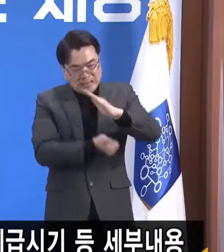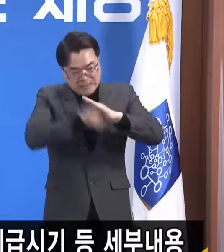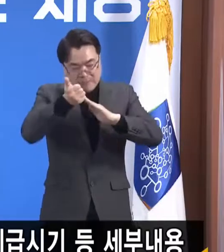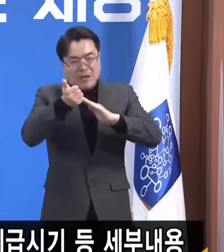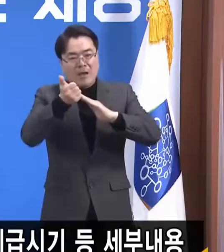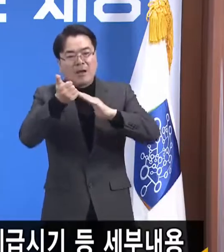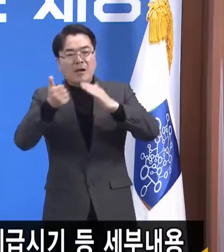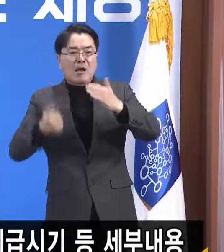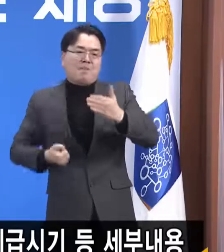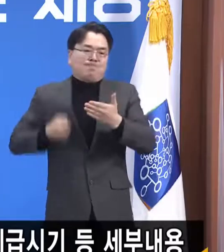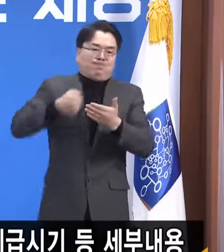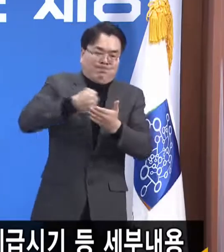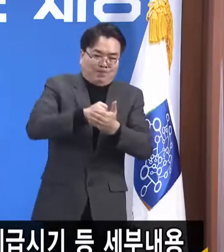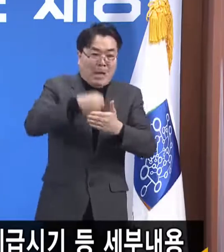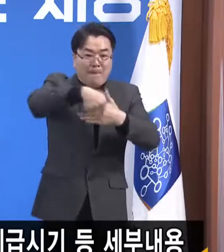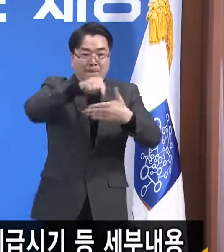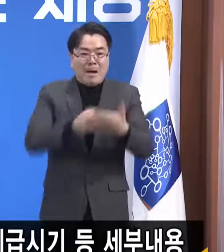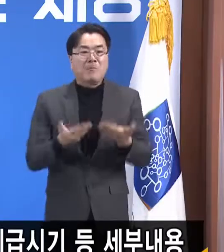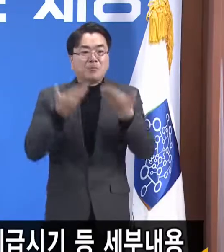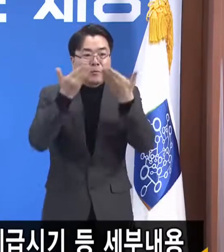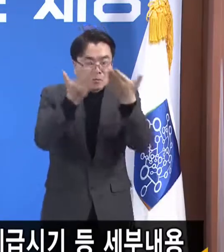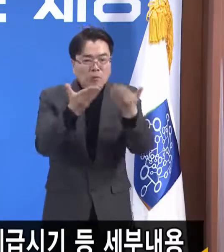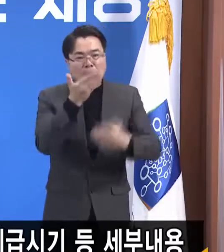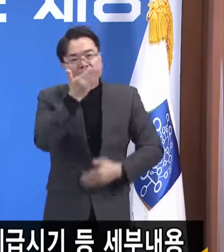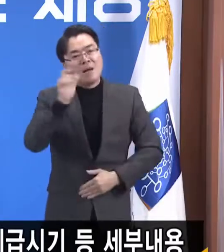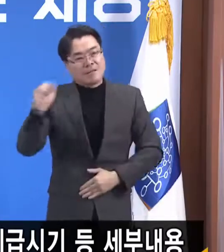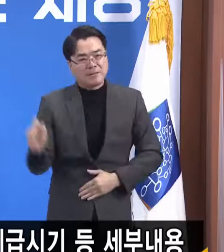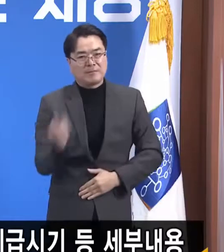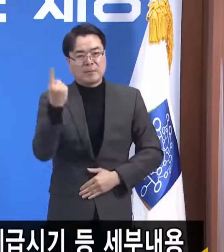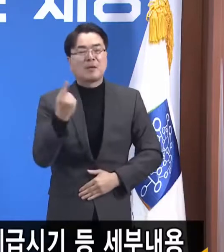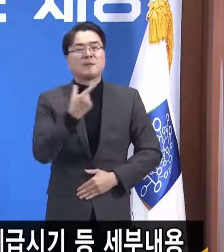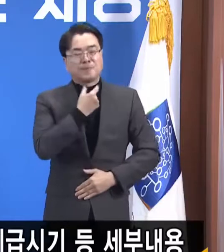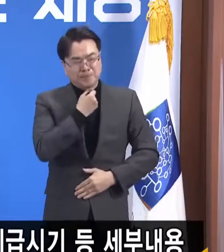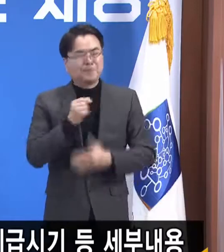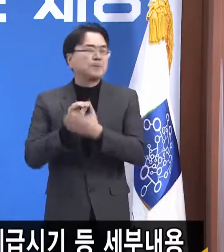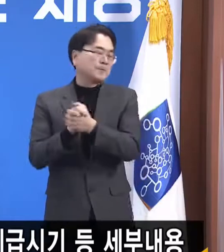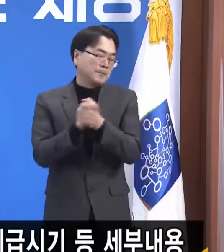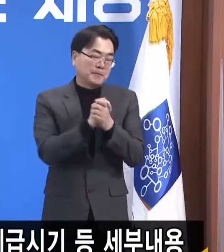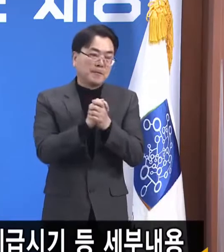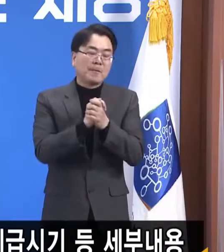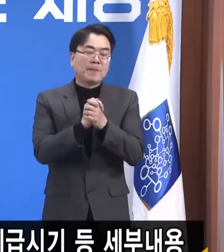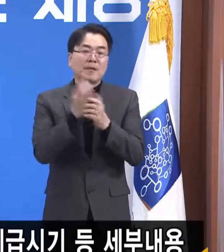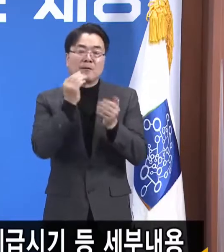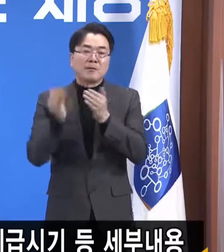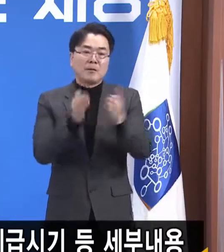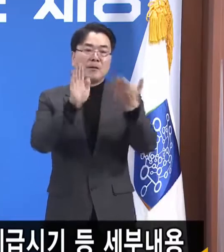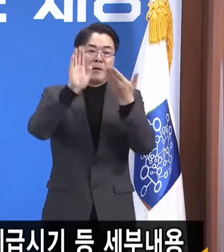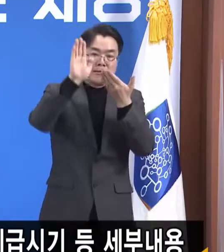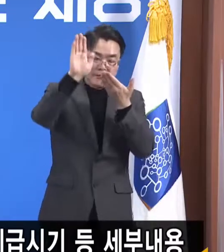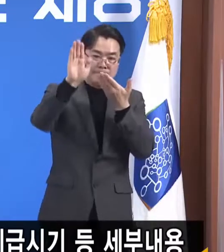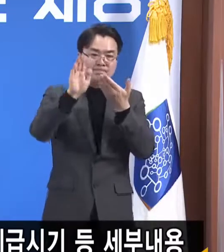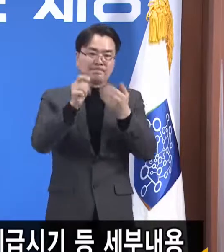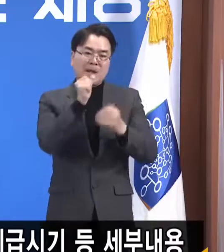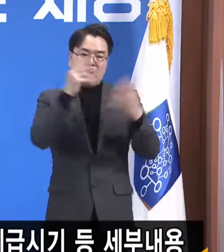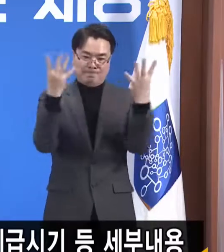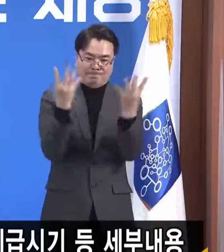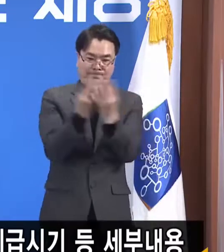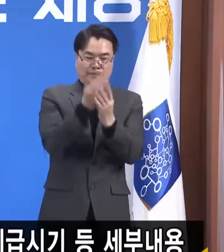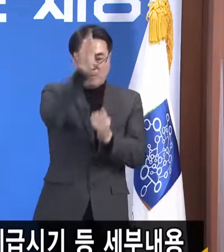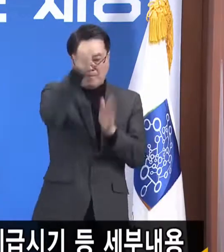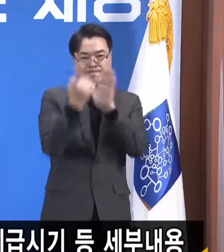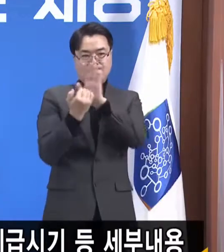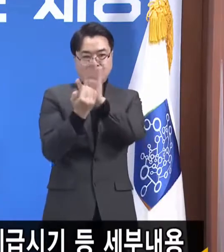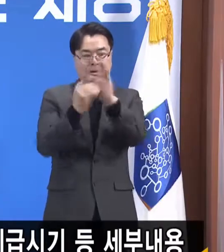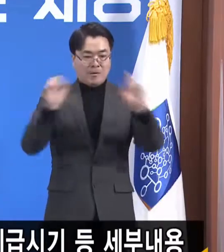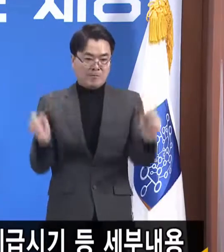드릴 수 있도록 그런 계기가 되면 좋겠습니다. 경기도는 앞으로도 철저한 보건방역으로